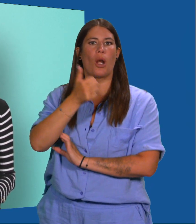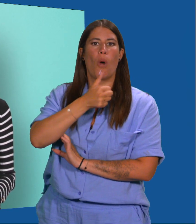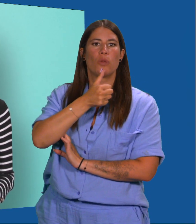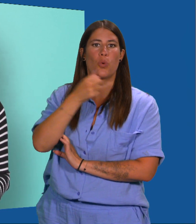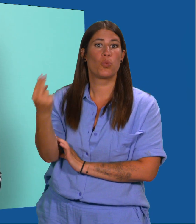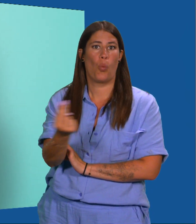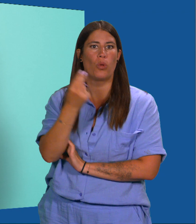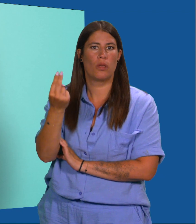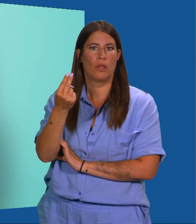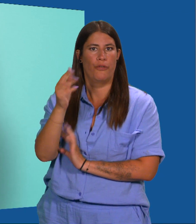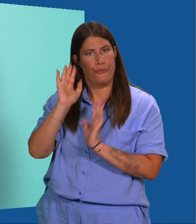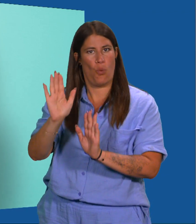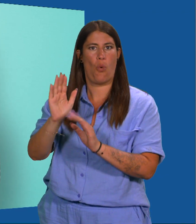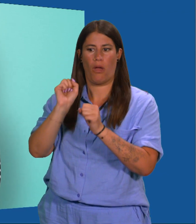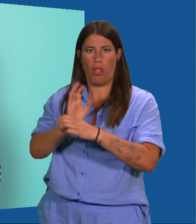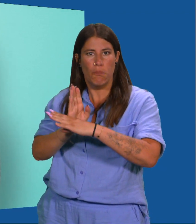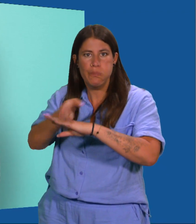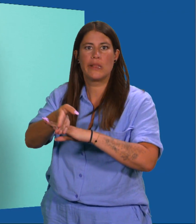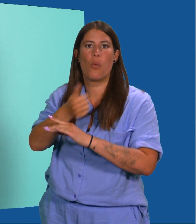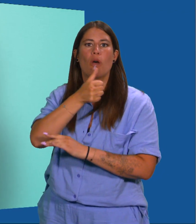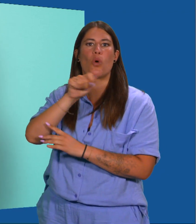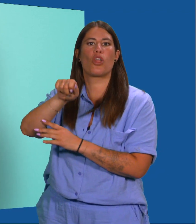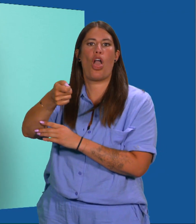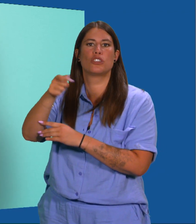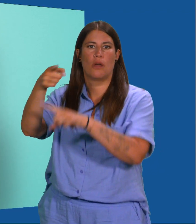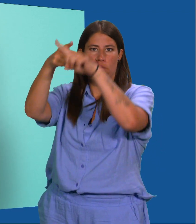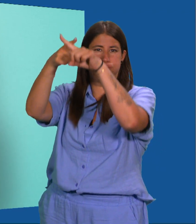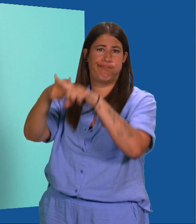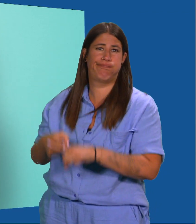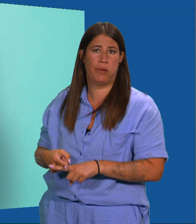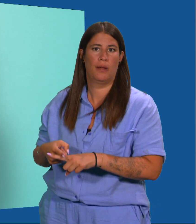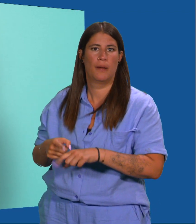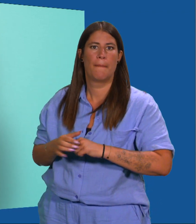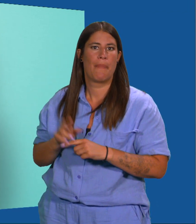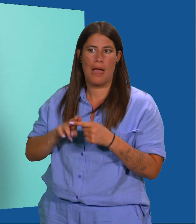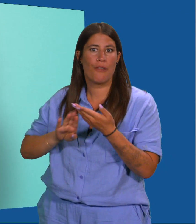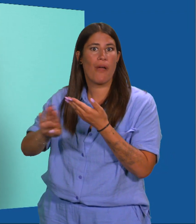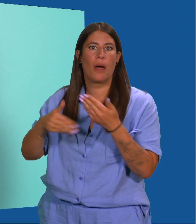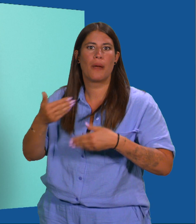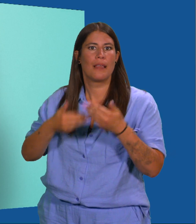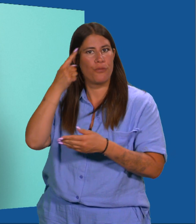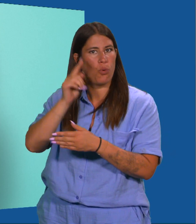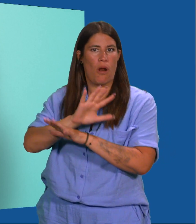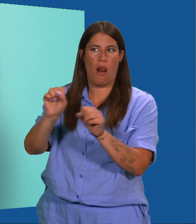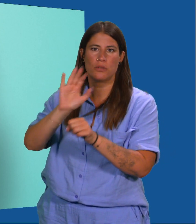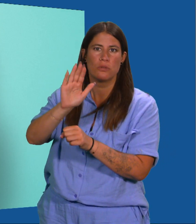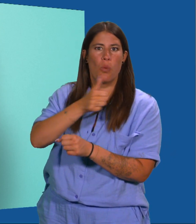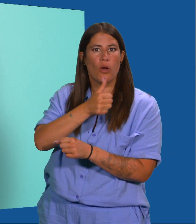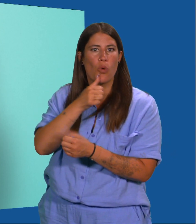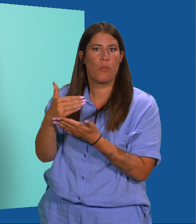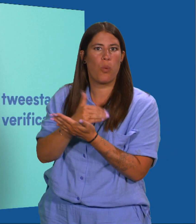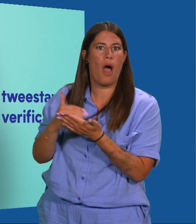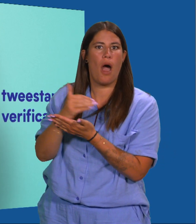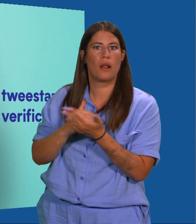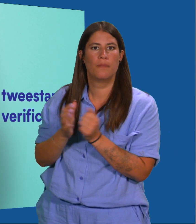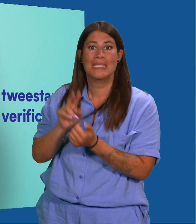te openen. Daarnaast is een wachtwoordkluis een veilige manier om je wachtwoorden te bewaren, zeker als je